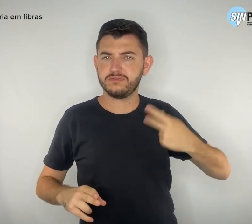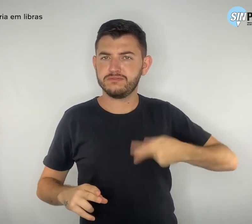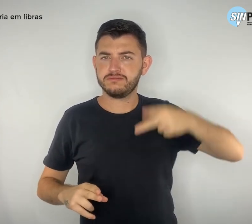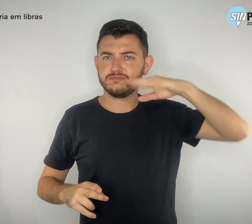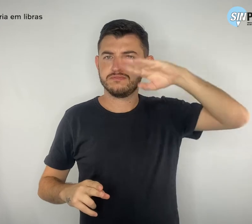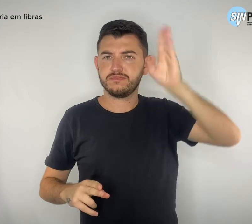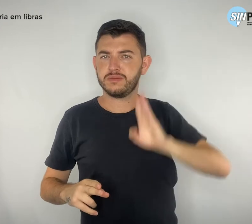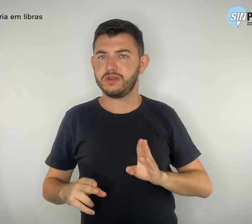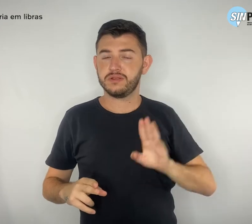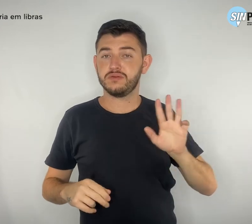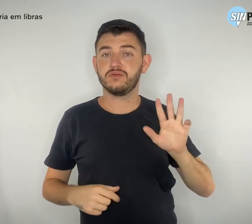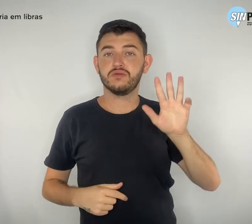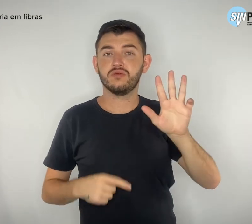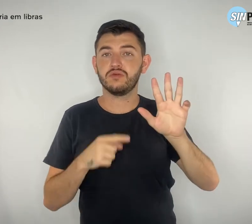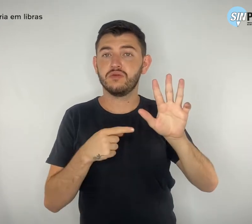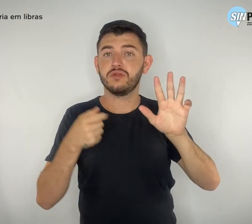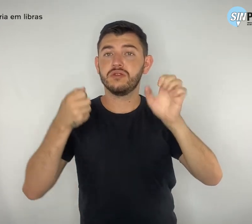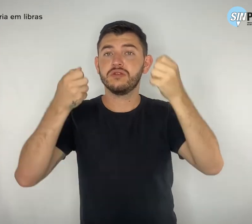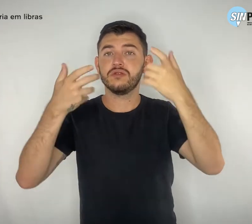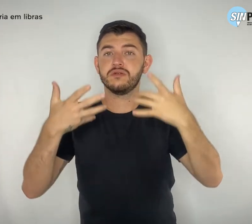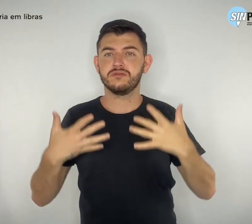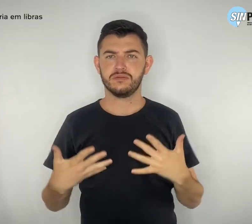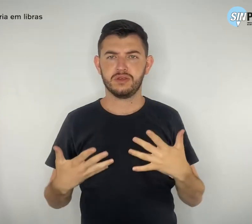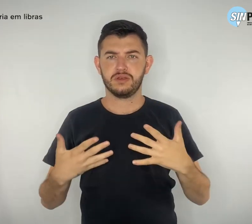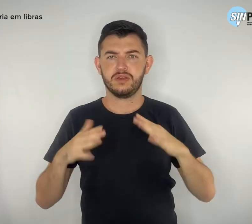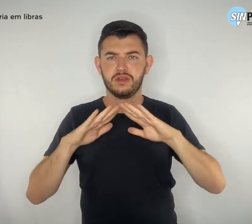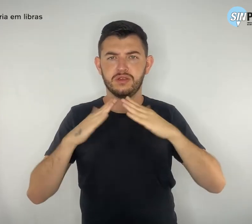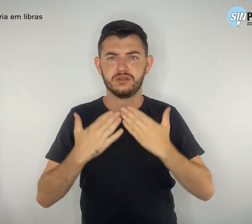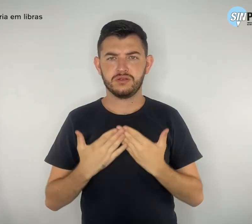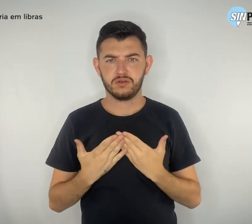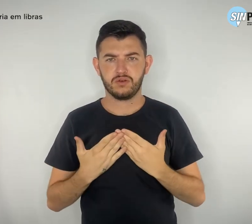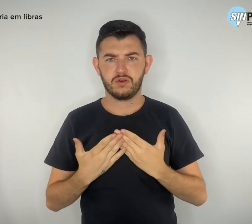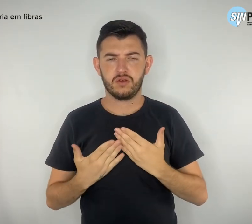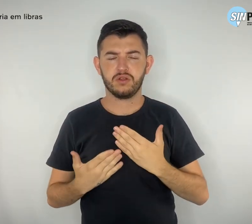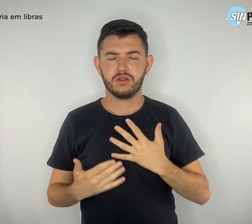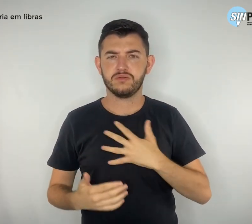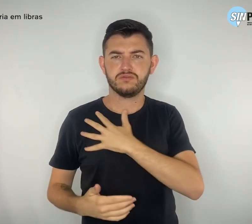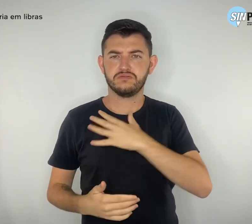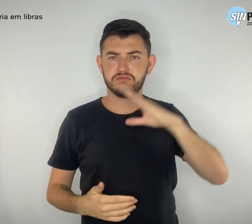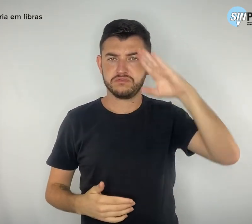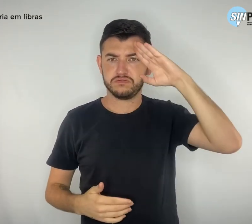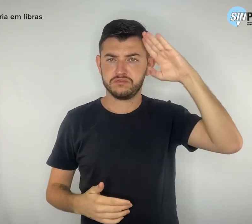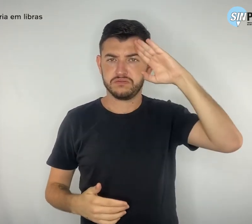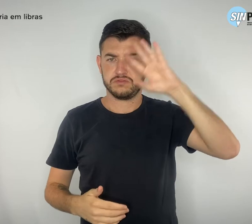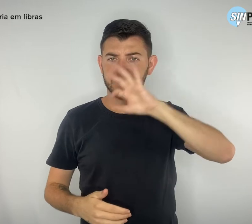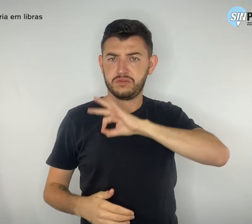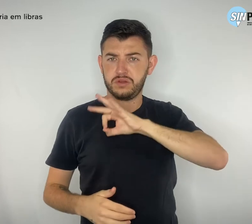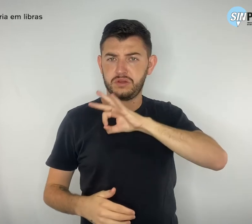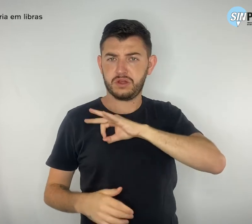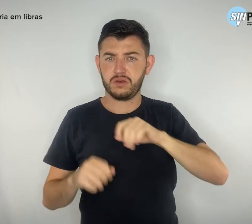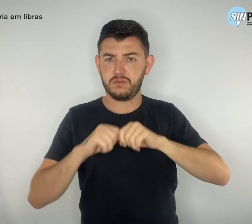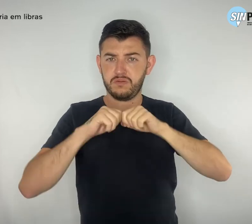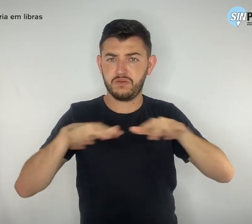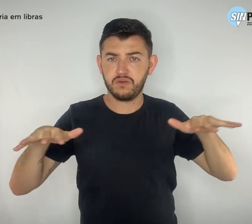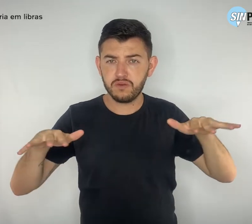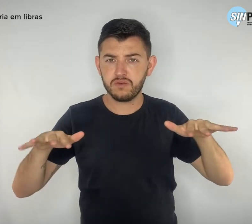proliferação das escolas cívico-militares está com os dias contados. Para o núcleo de